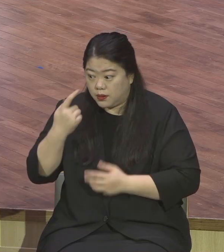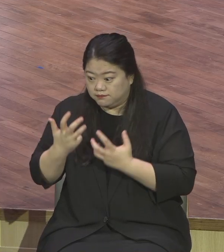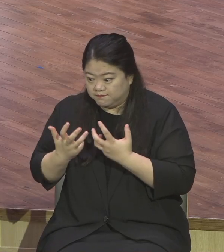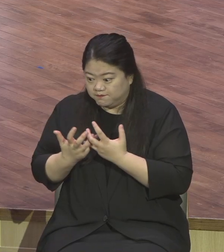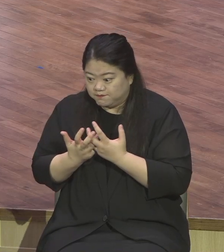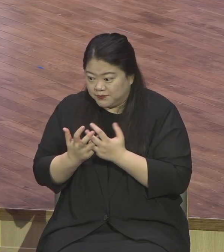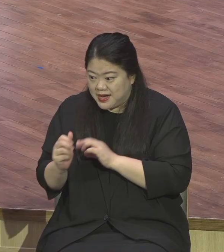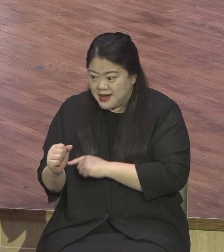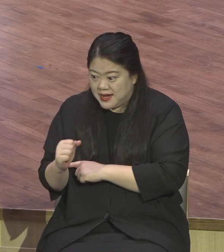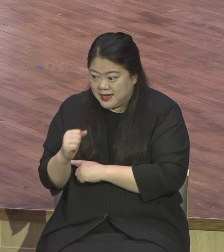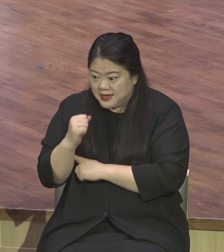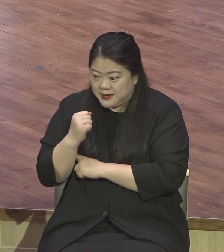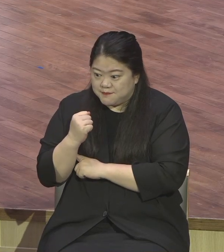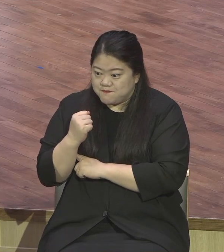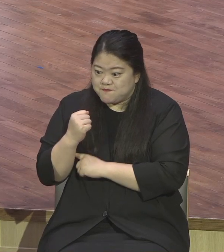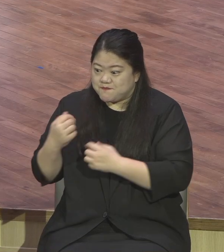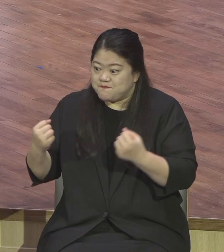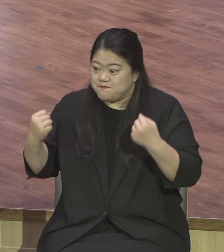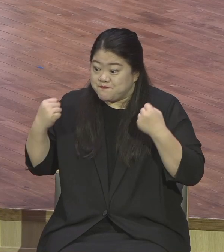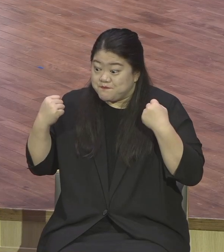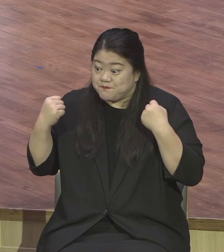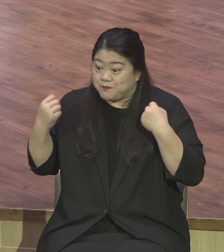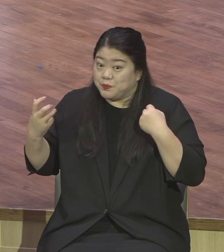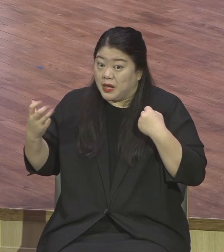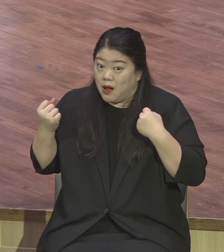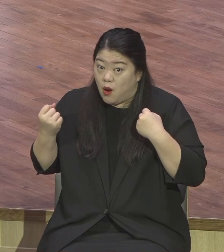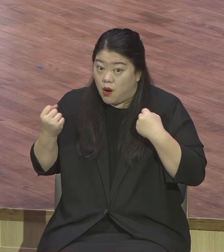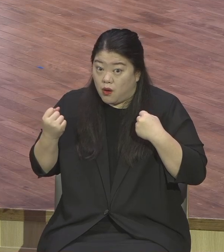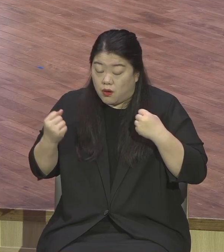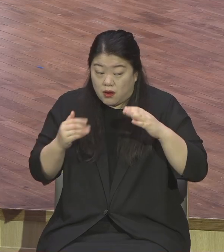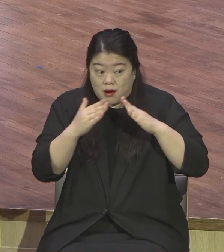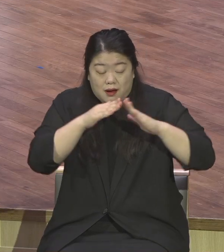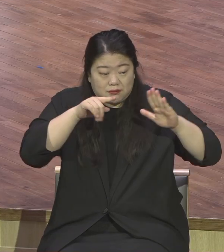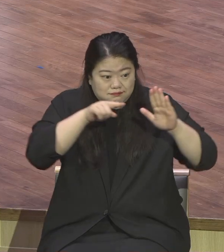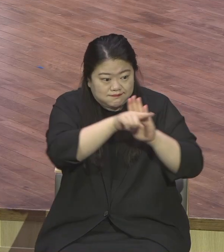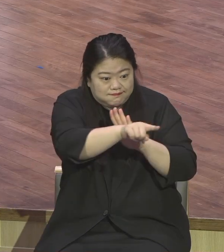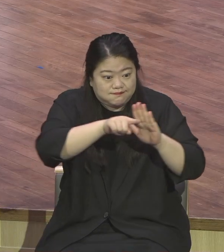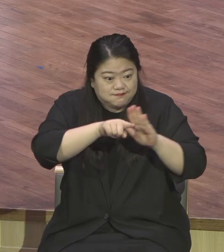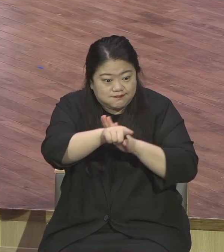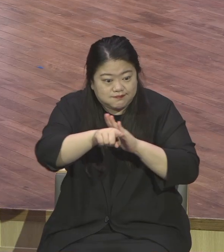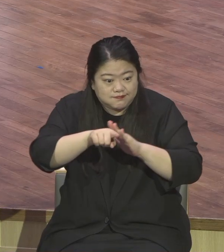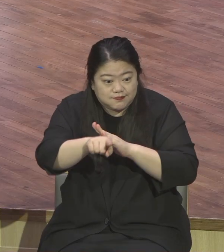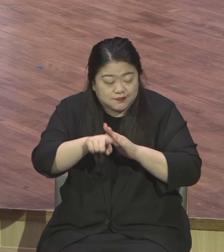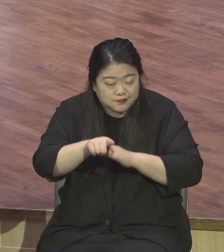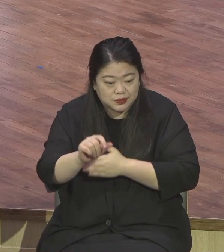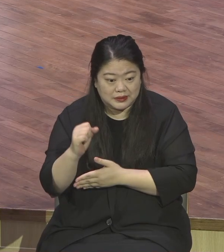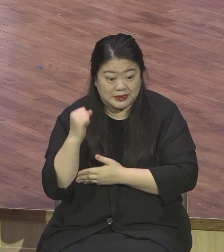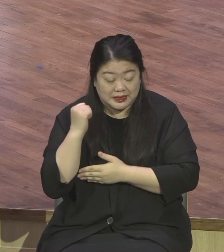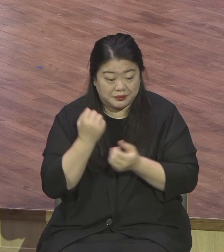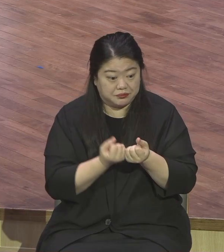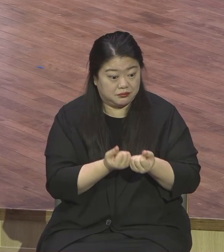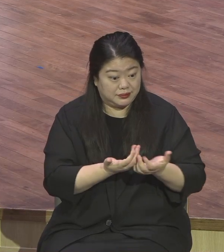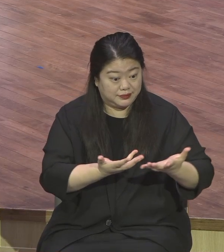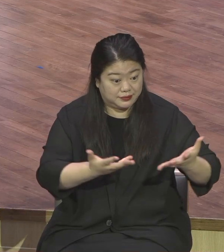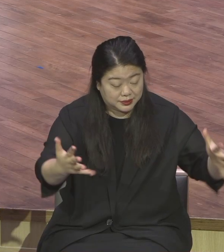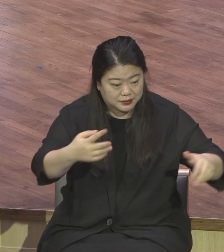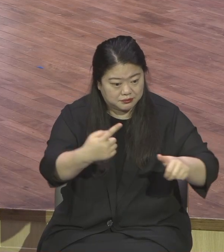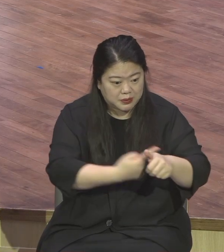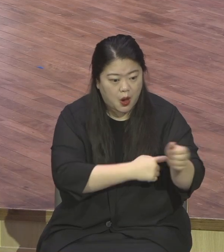발걸음마다 영혼을 살리는 치유와 회복의 작품 만드시기를 재므로